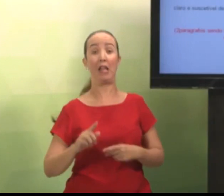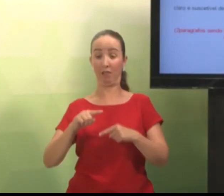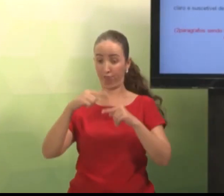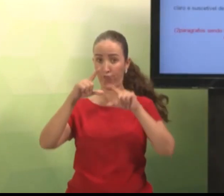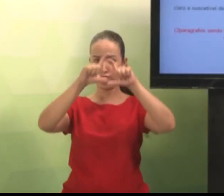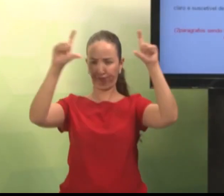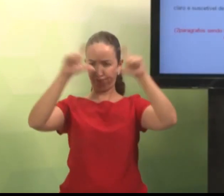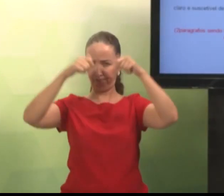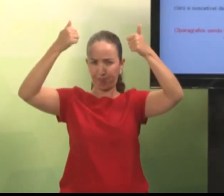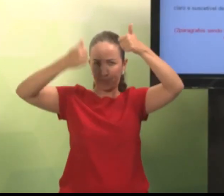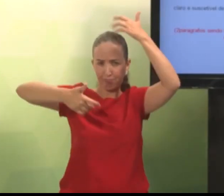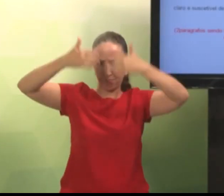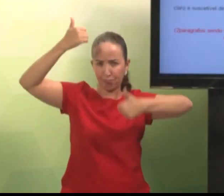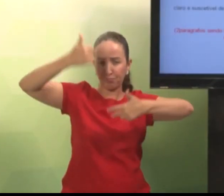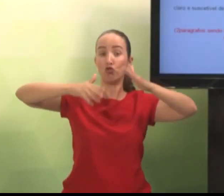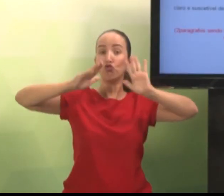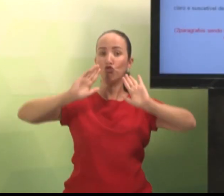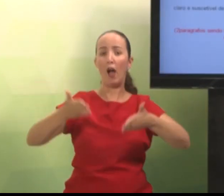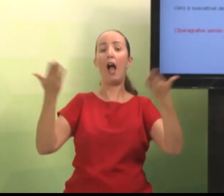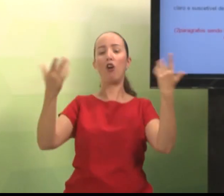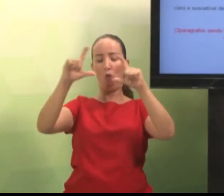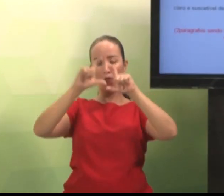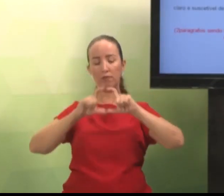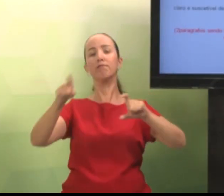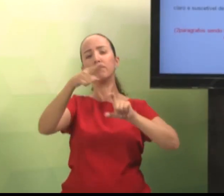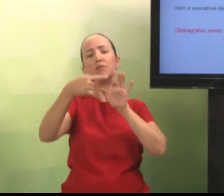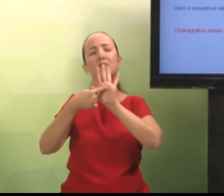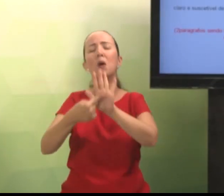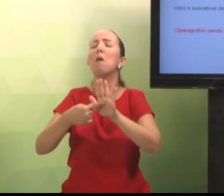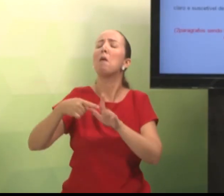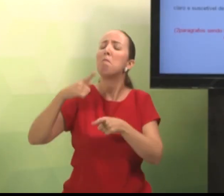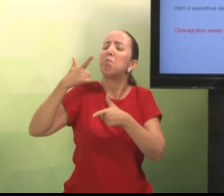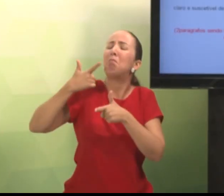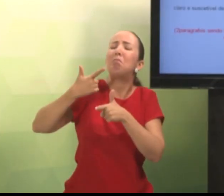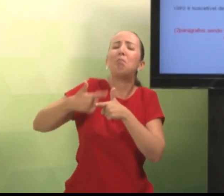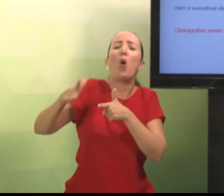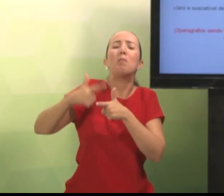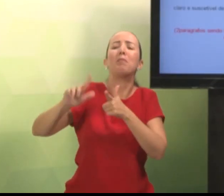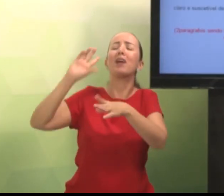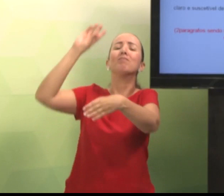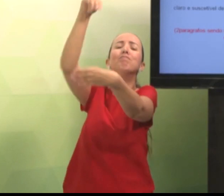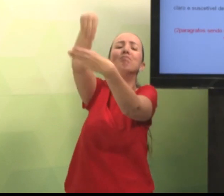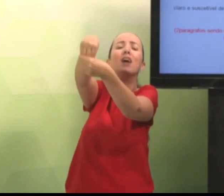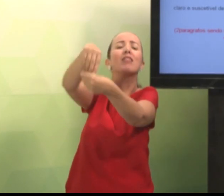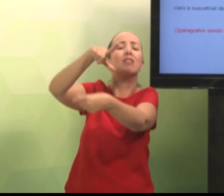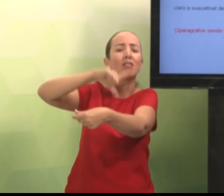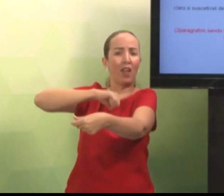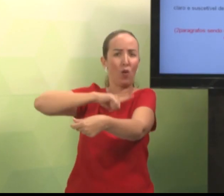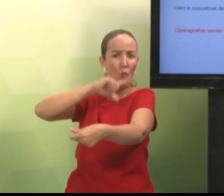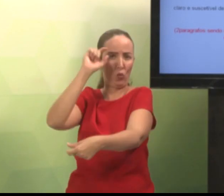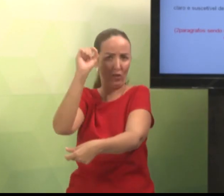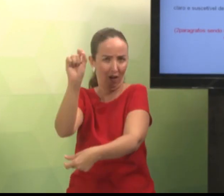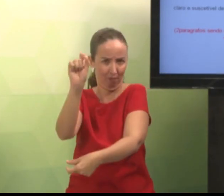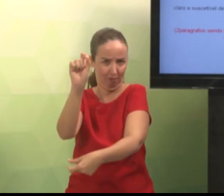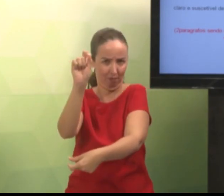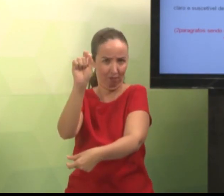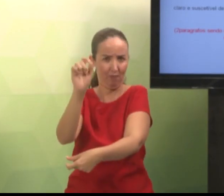vejam. Após explicar esses parágrafos, fazer essa apresentação, eu vou colocar ali qual é o